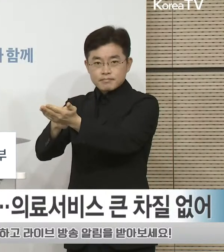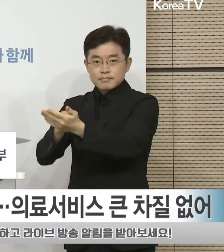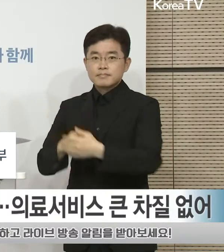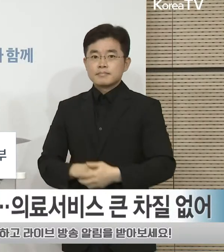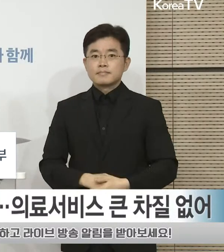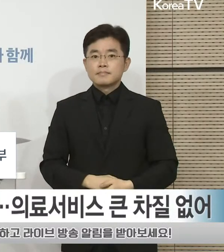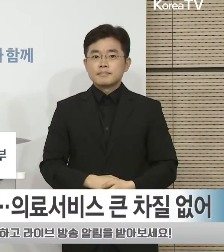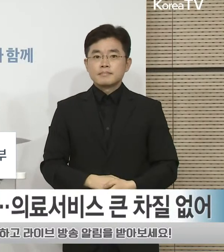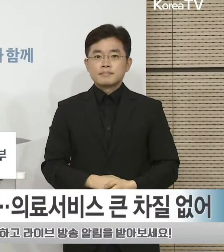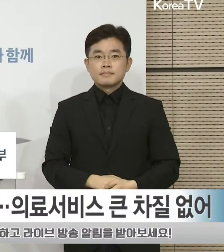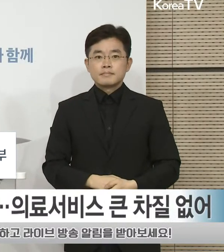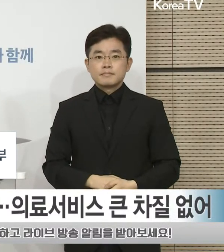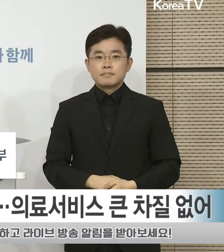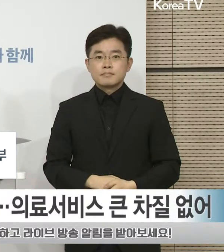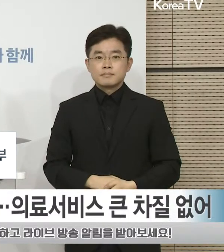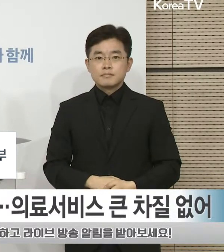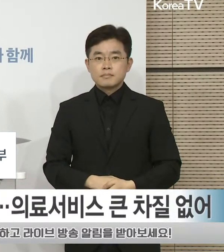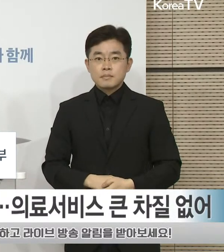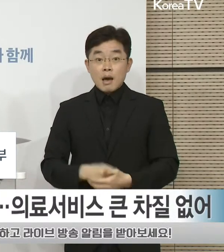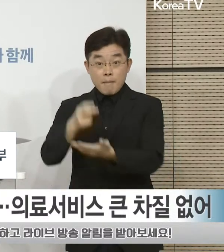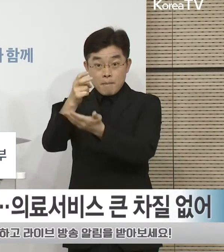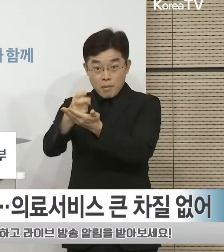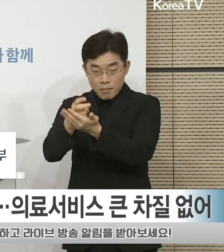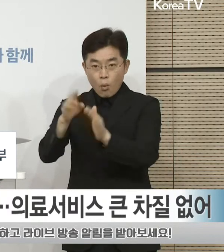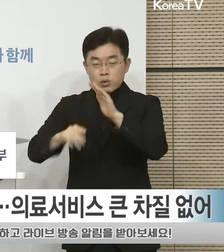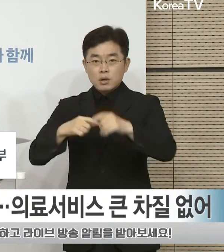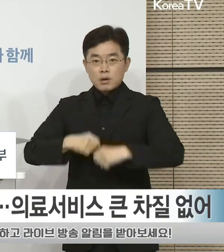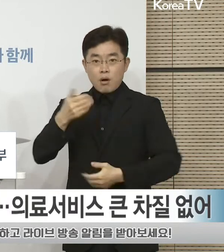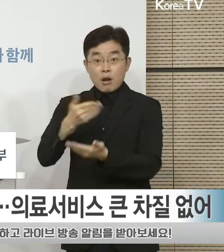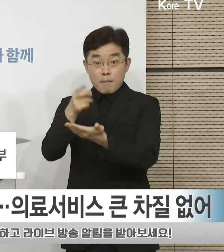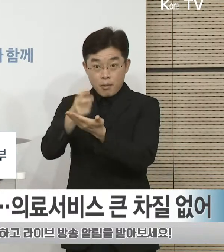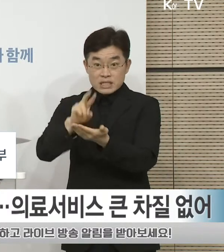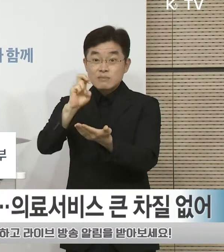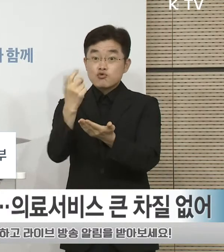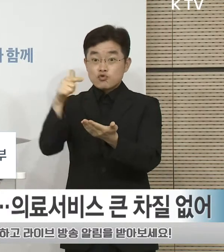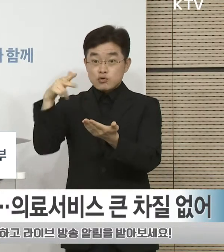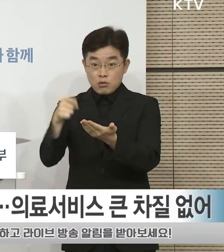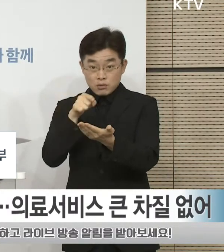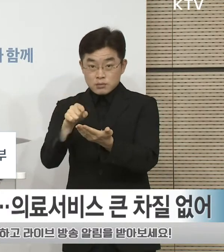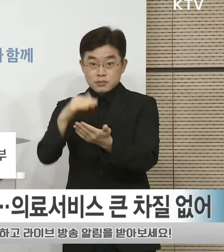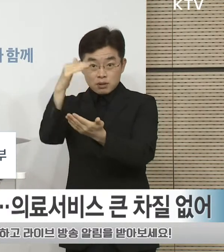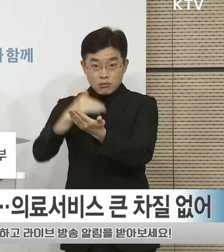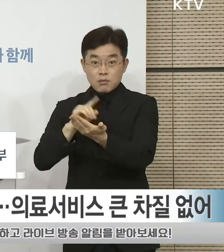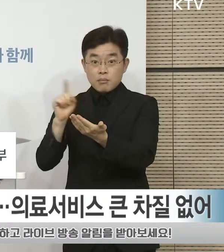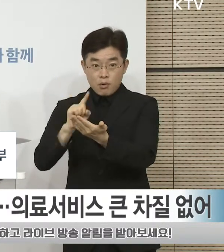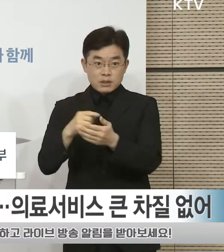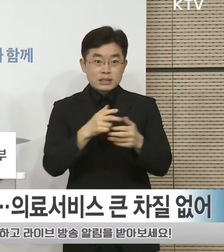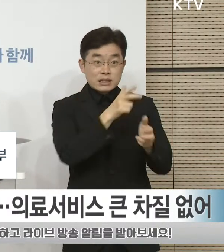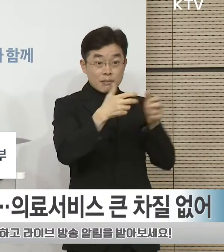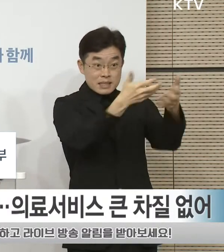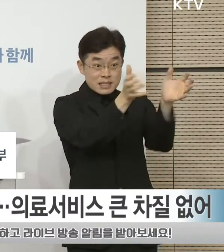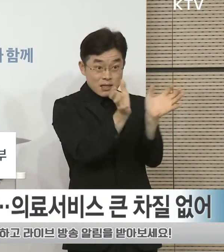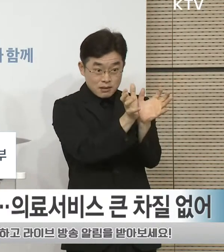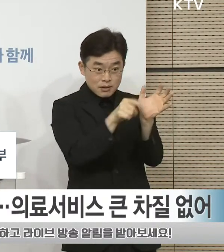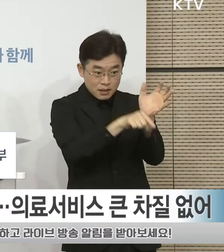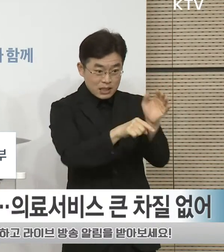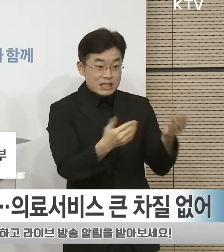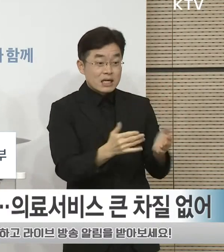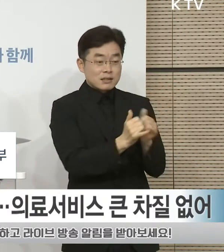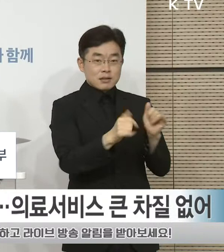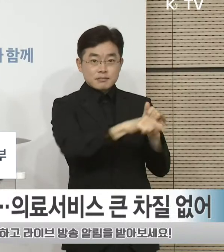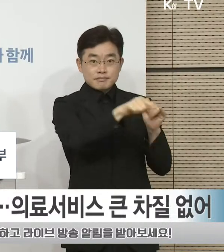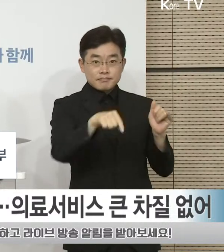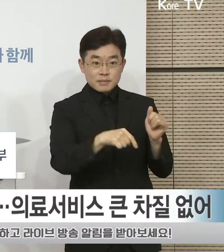공정거래법 제26조에 따르면 사업자 단체는 구성사업자의 사업